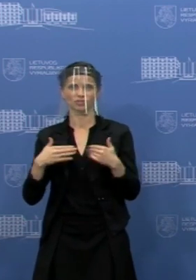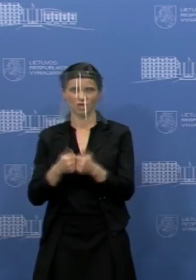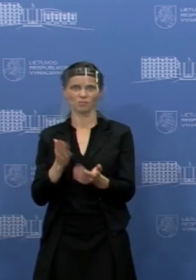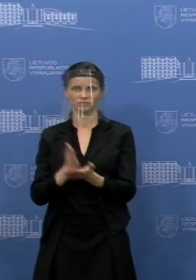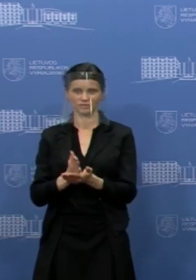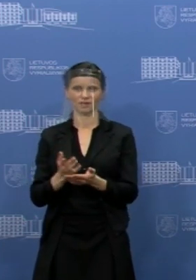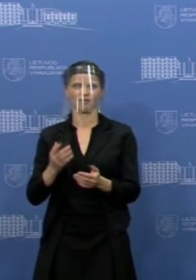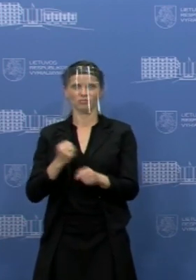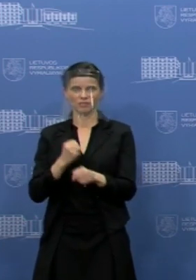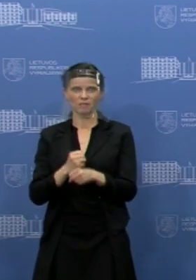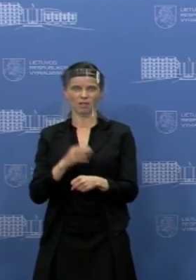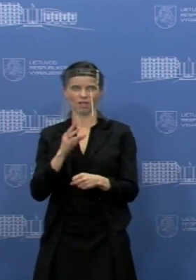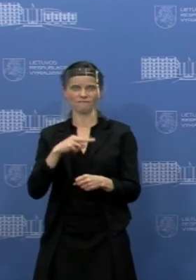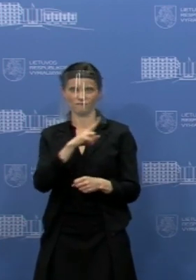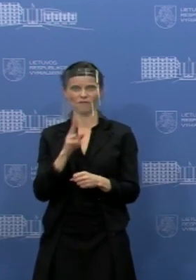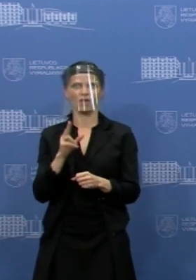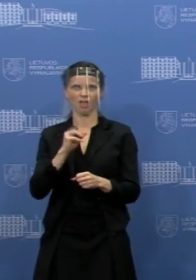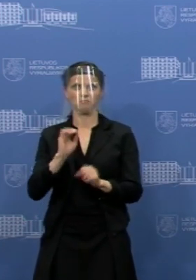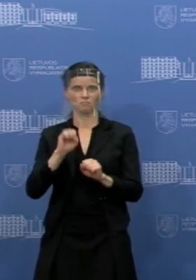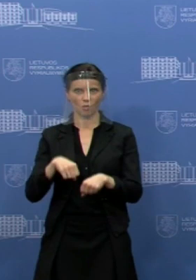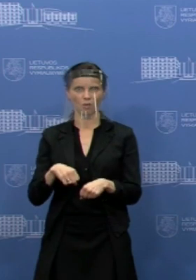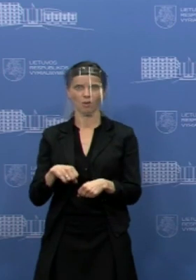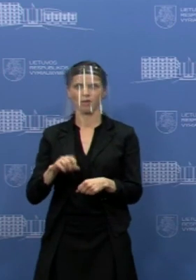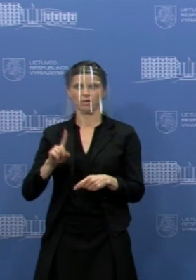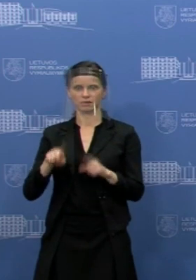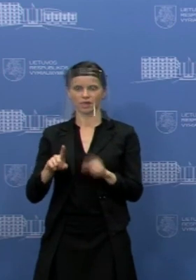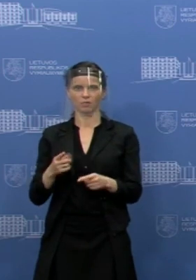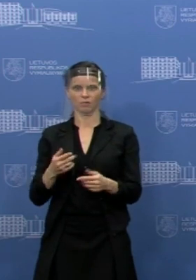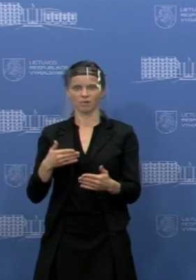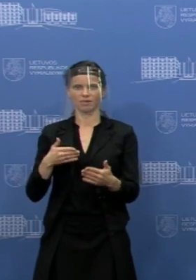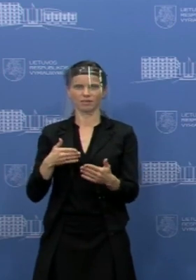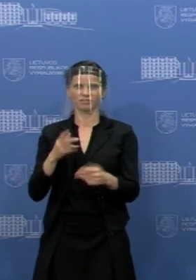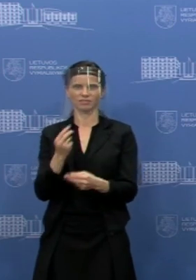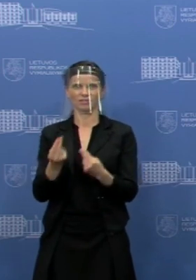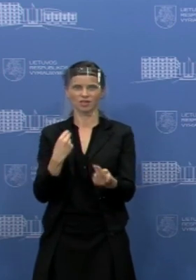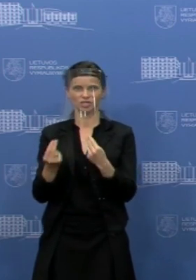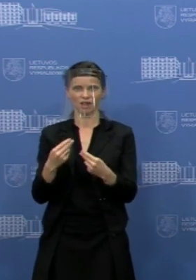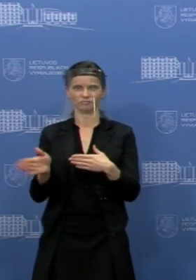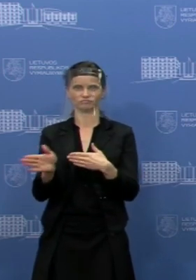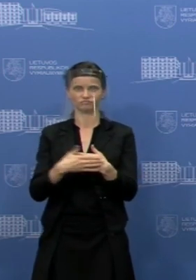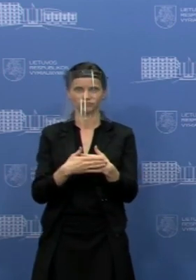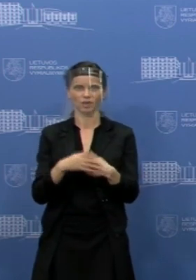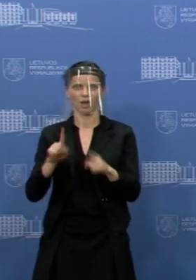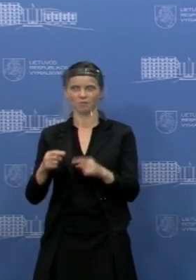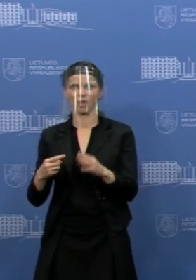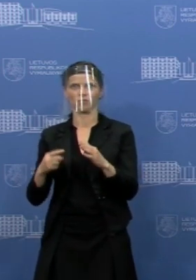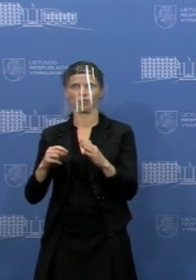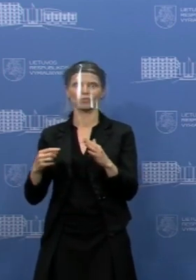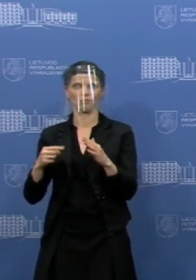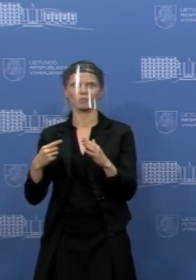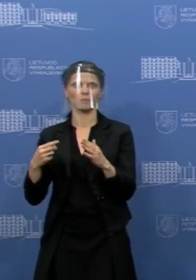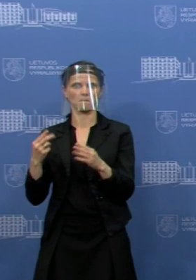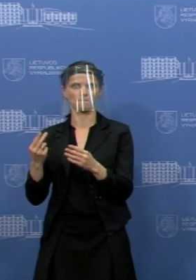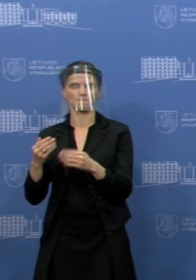amžiaus. Ir jeigu staiga nustotų veikti visas iki mokyklinis ar pradinis ūgdymas,